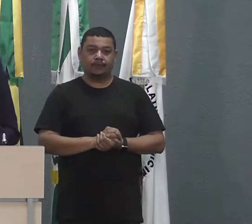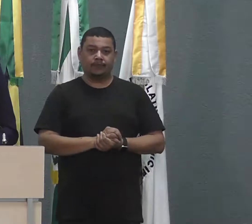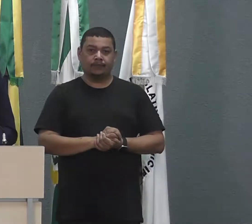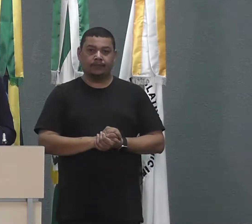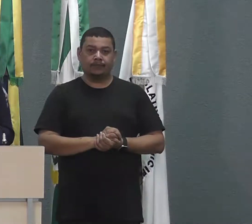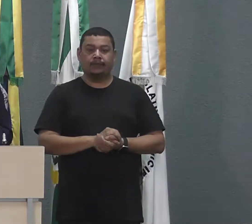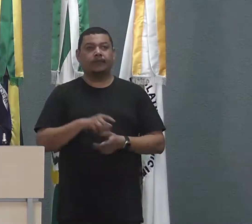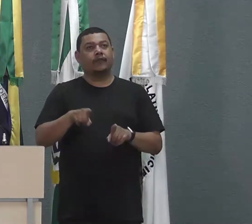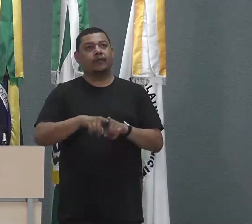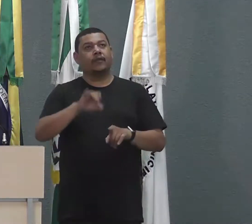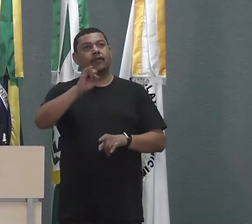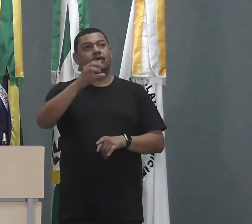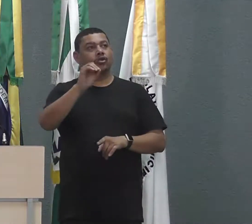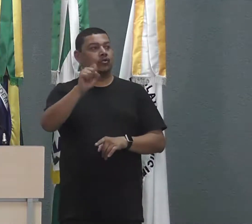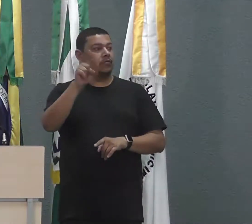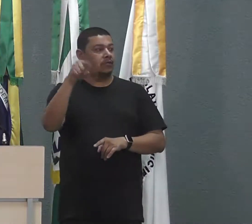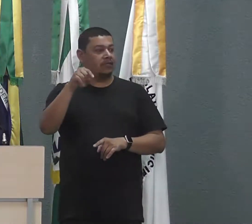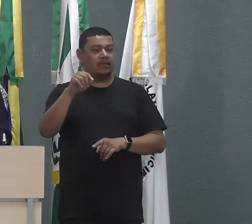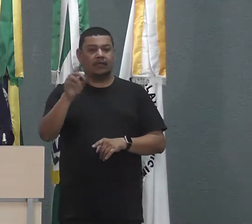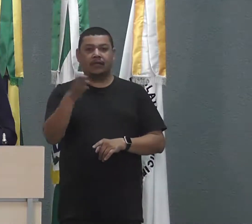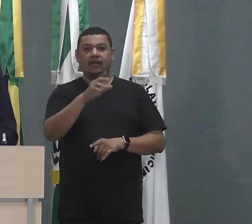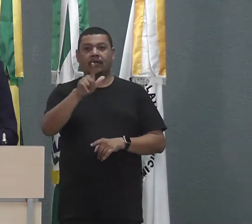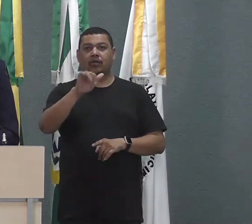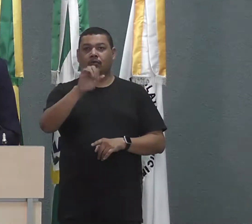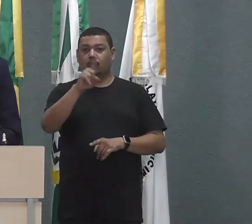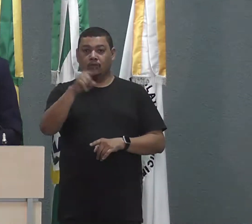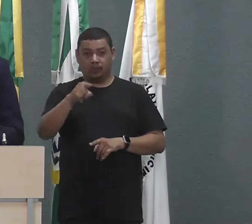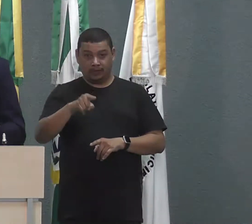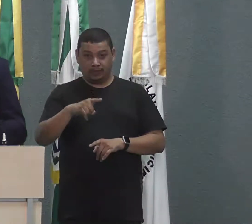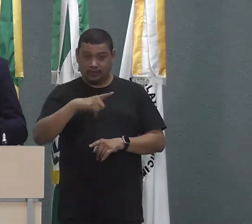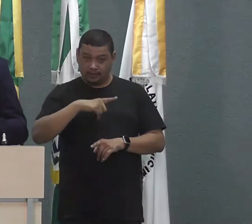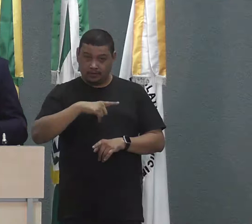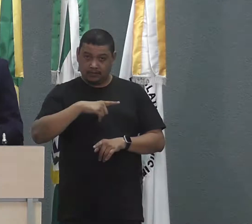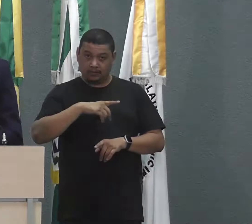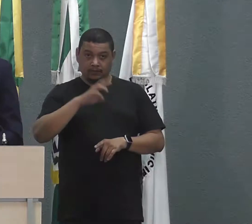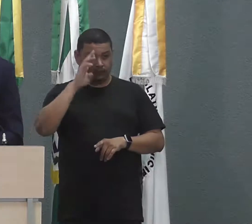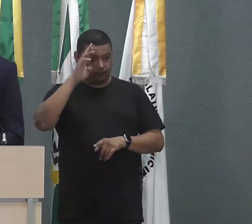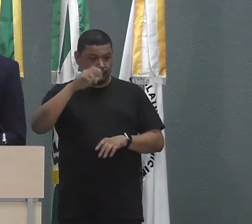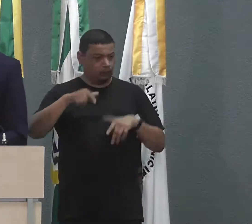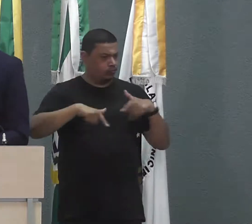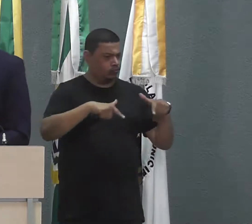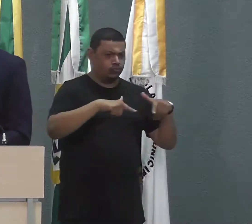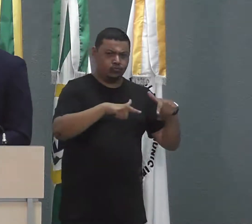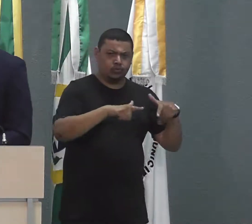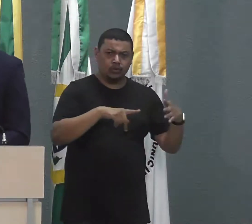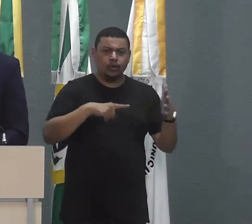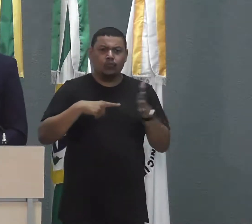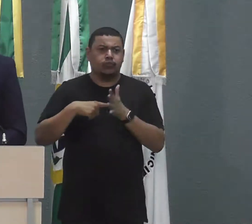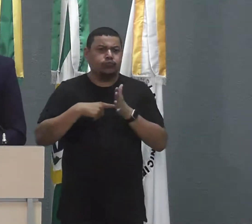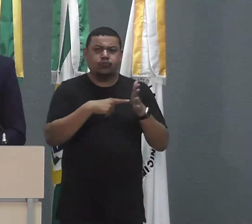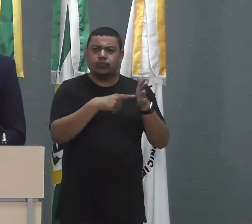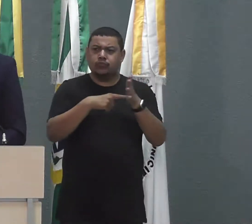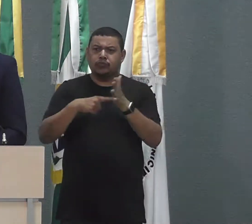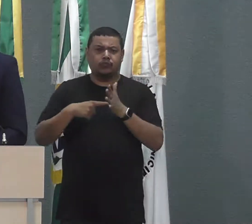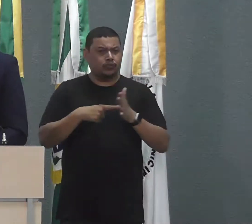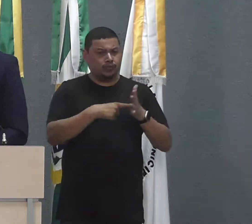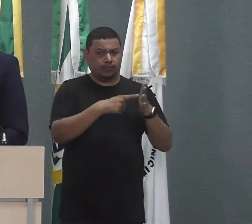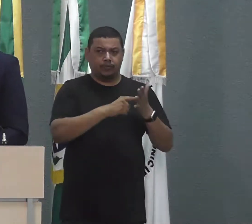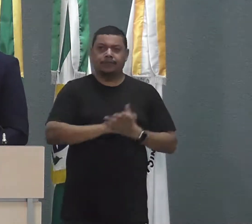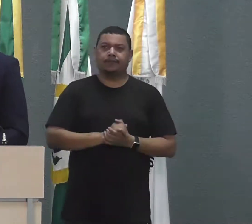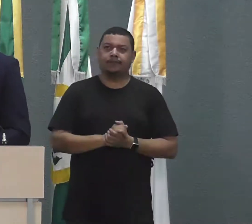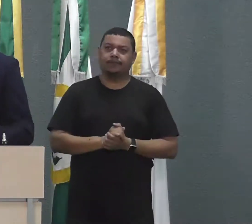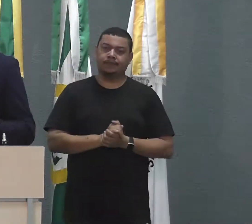Luiz, que toma conta da equipe de máquina, pessoa arrojada, vereador Paulinho. Eu,